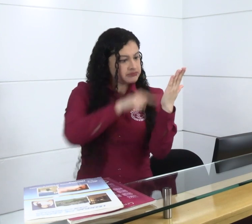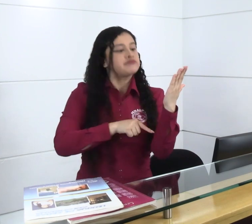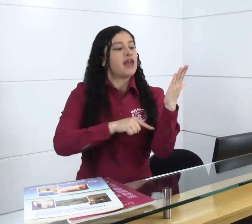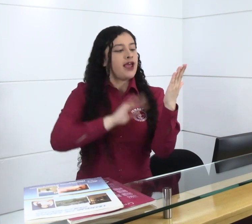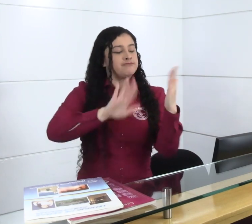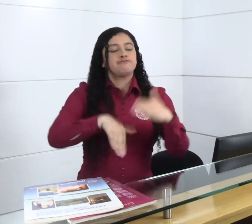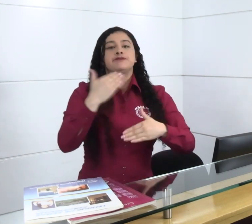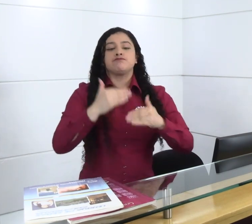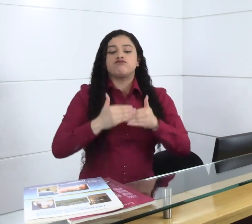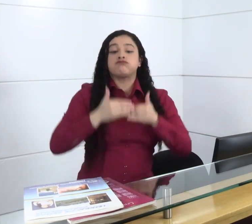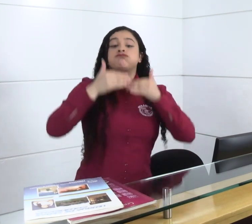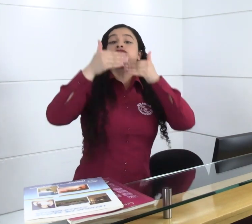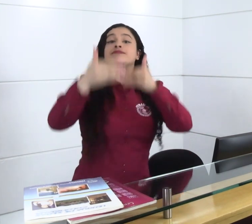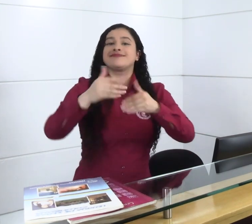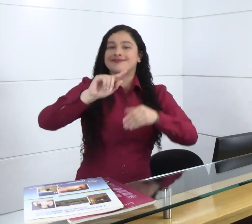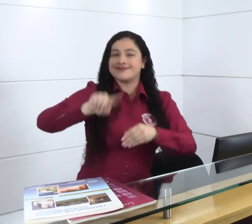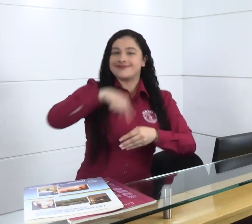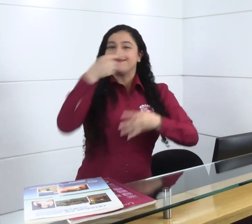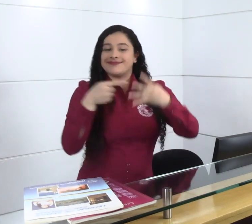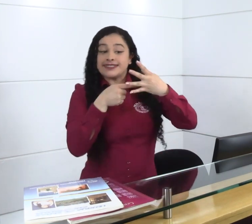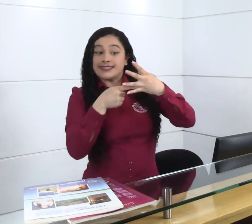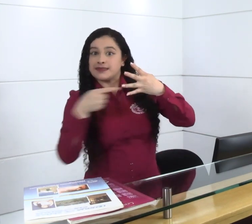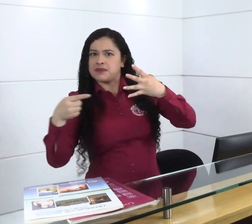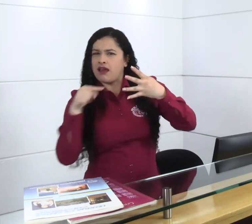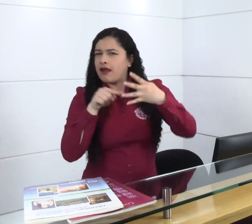enviados en la siguiente semana entre